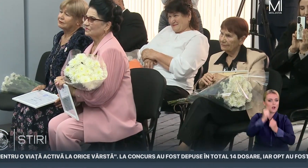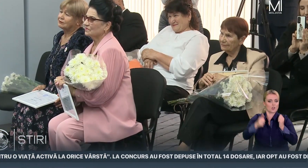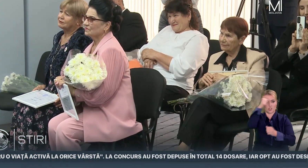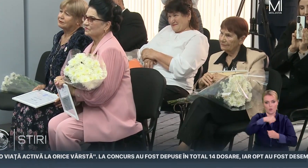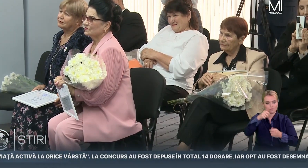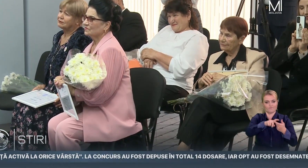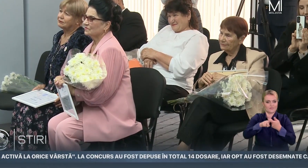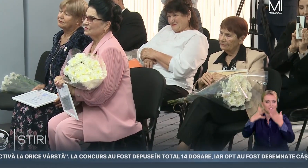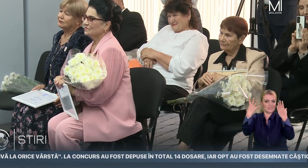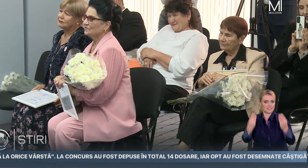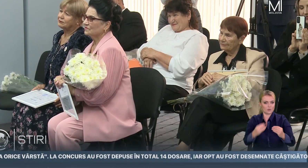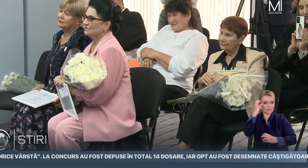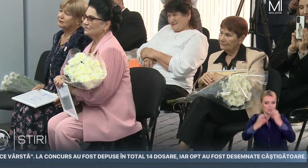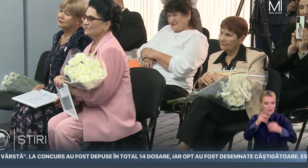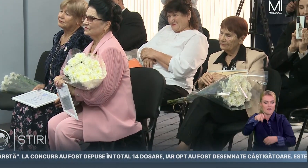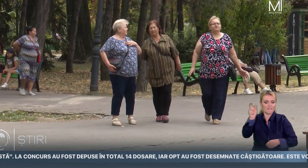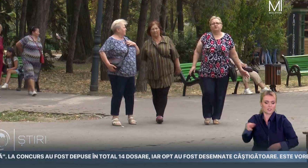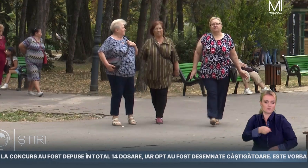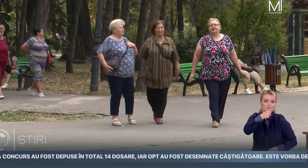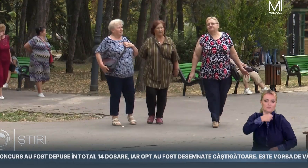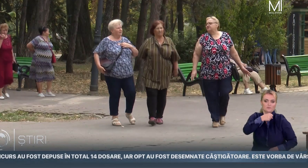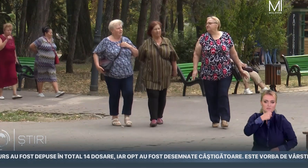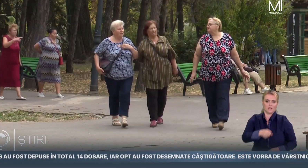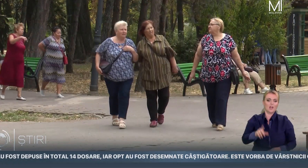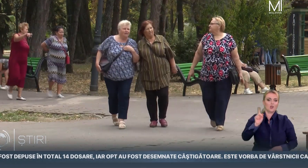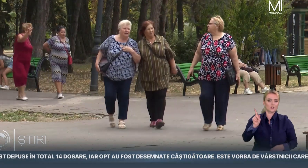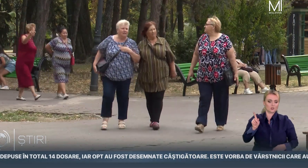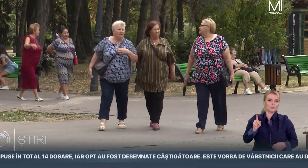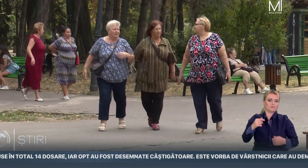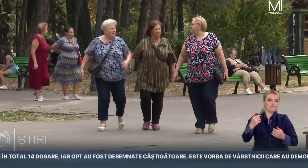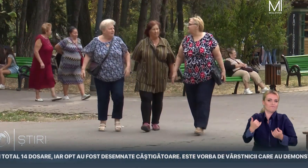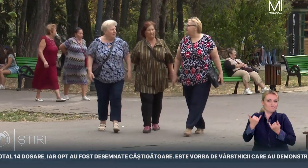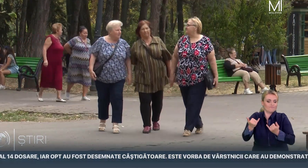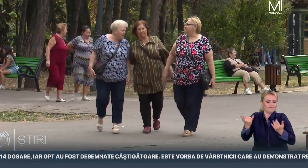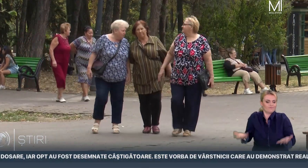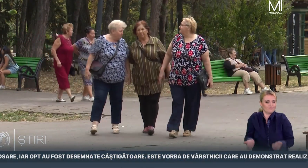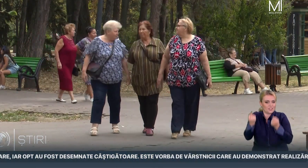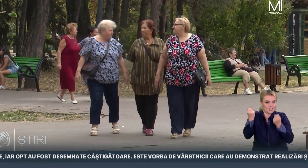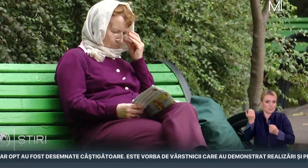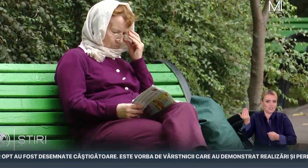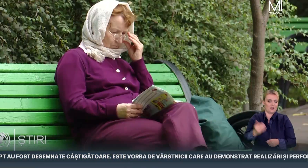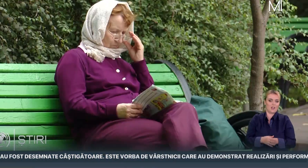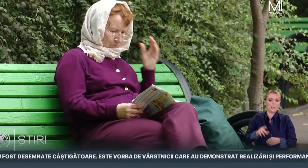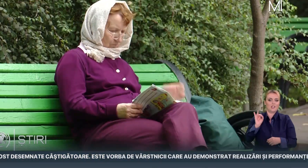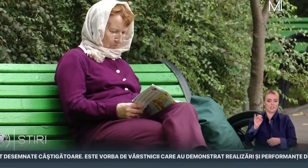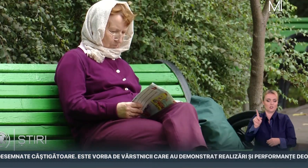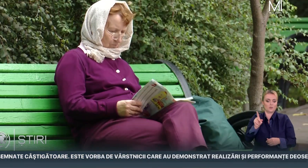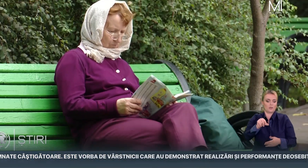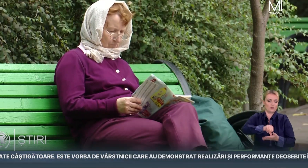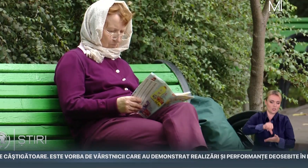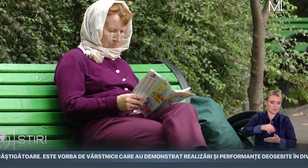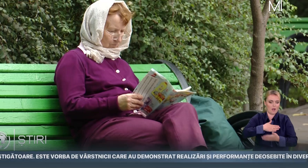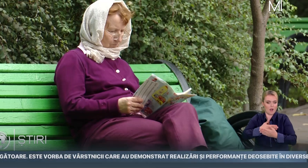preleșul Zilei Internaționale a persoanelor în etate pentru a promova îmbătrânirea activă, implicarea în viața socială și pentru aprecierea